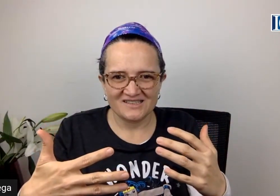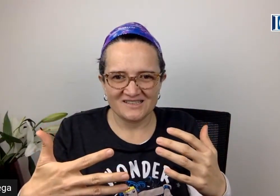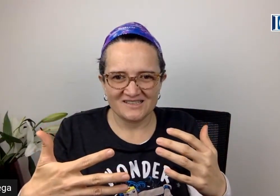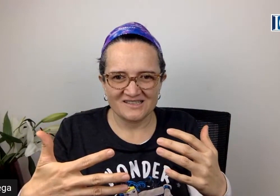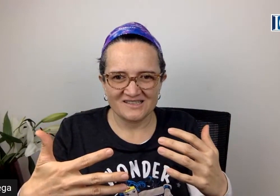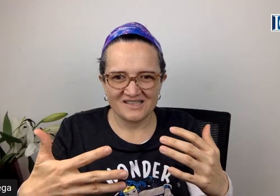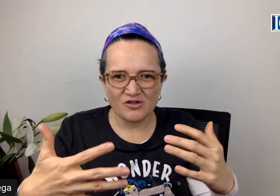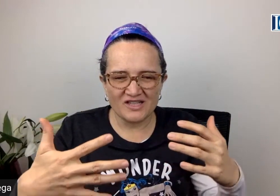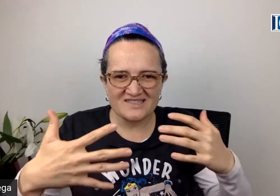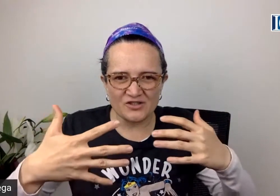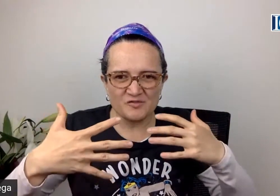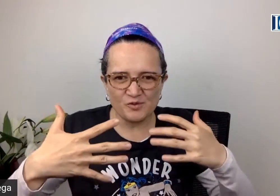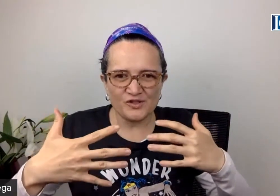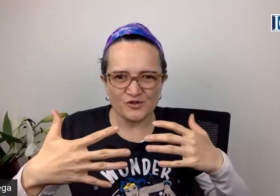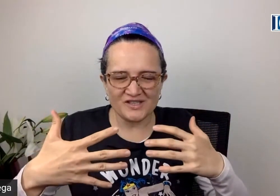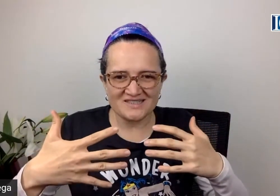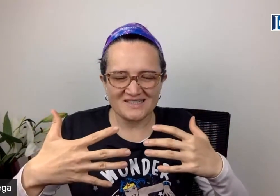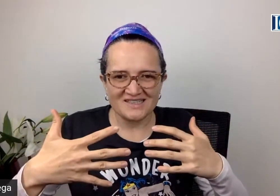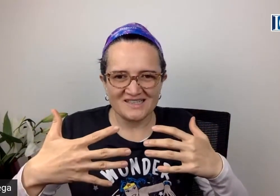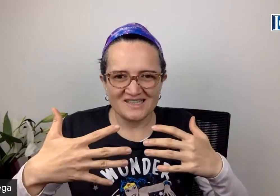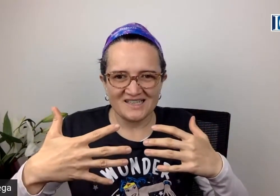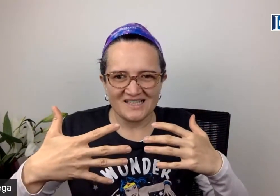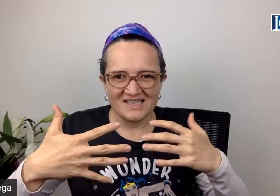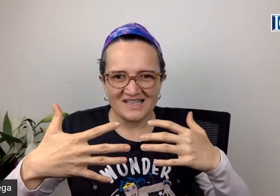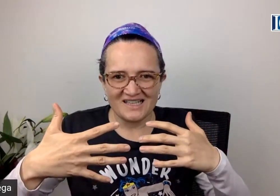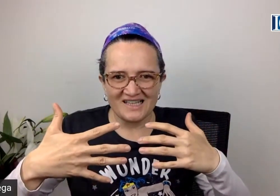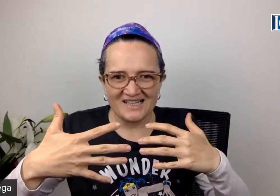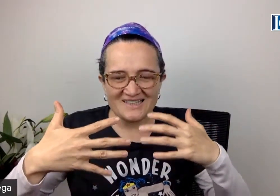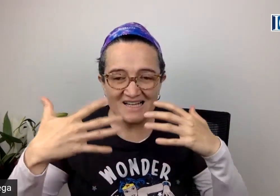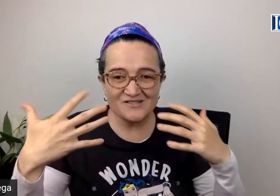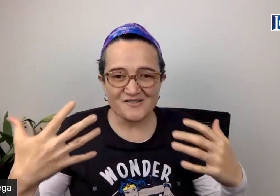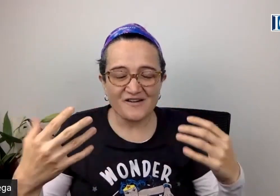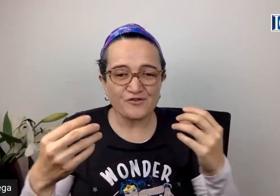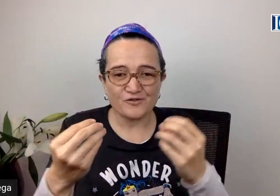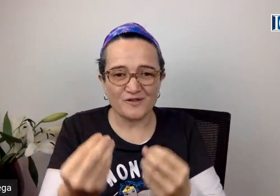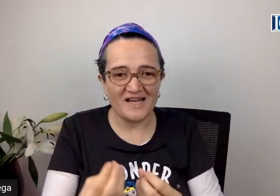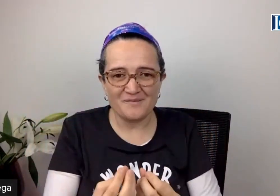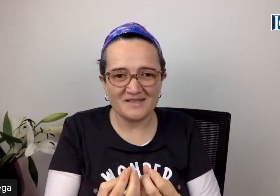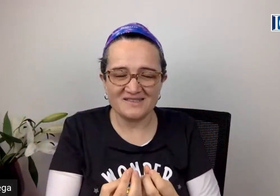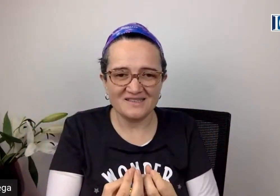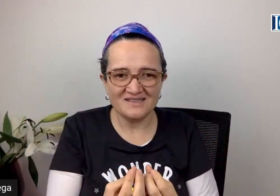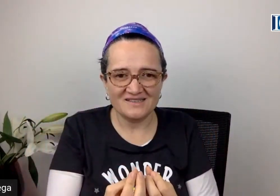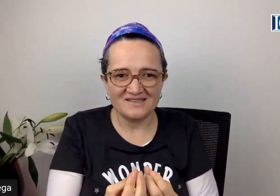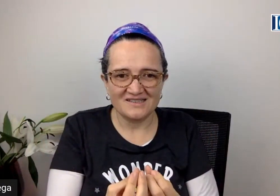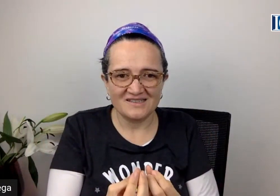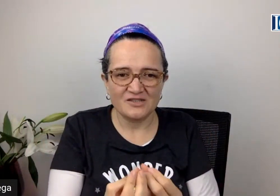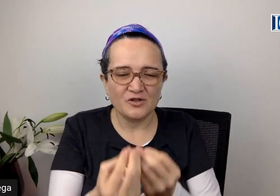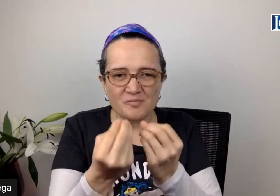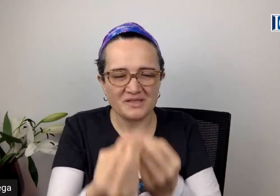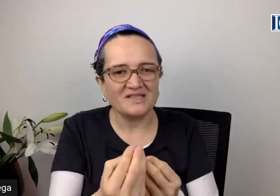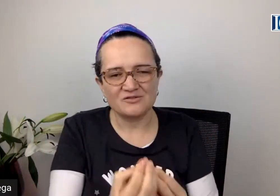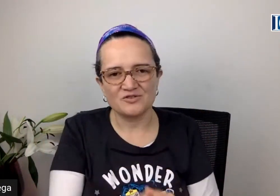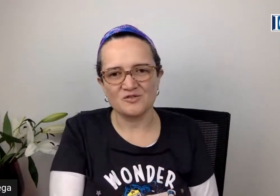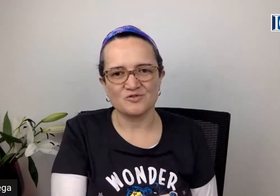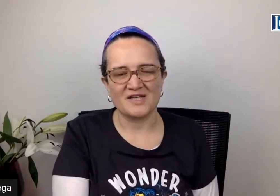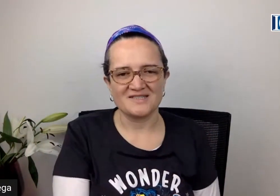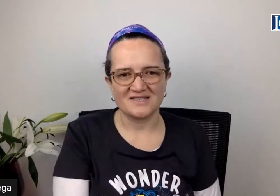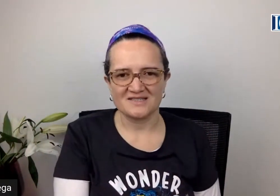y conexiones poderosas es algo que afortunadamente no depende de tus circunstancias,